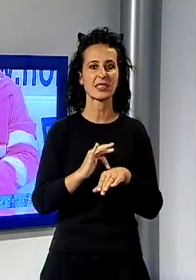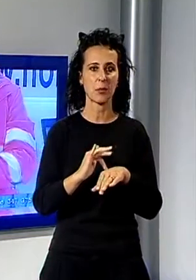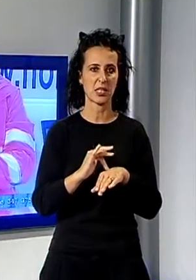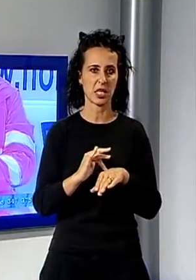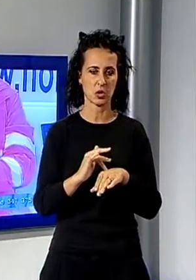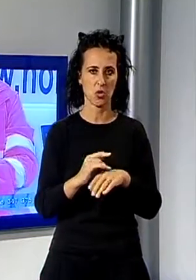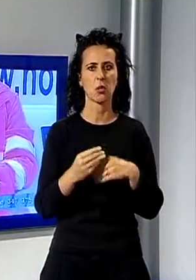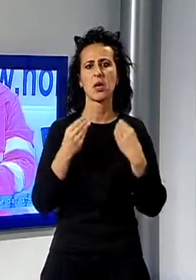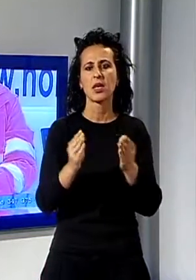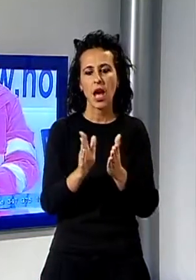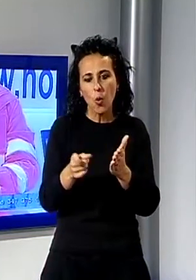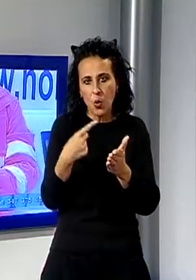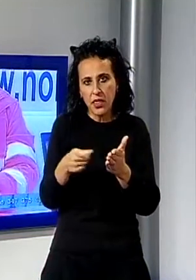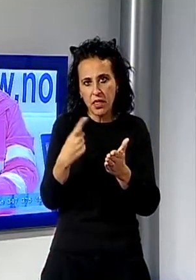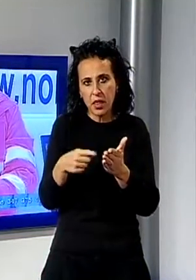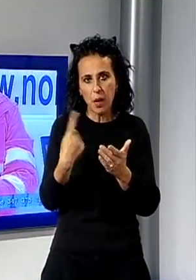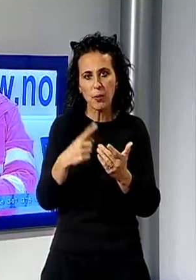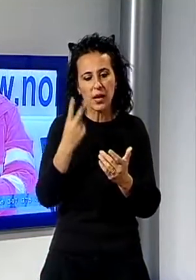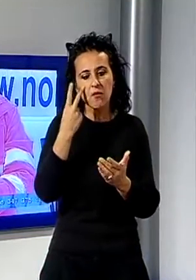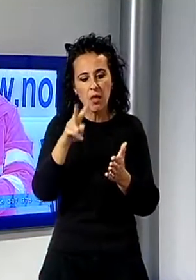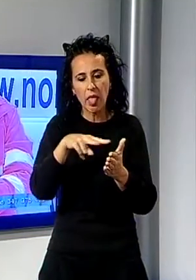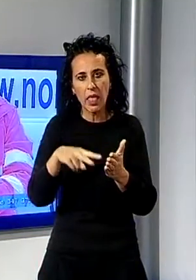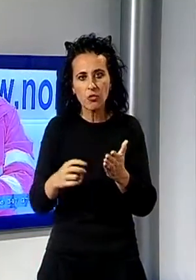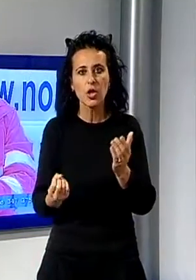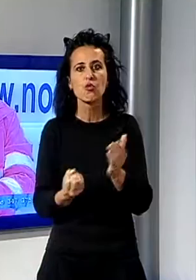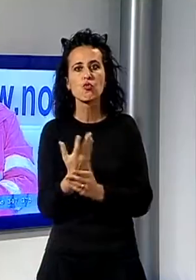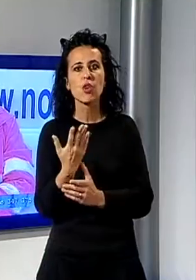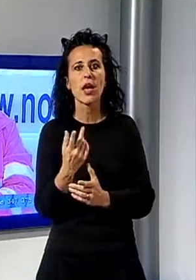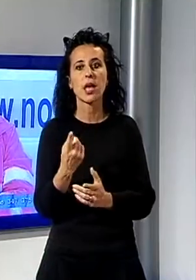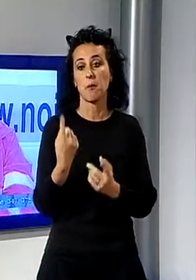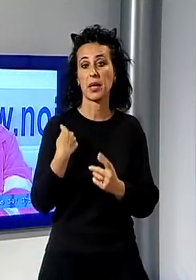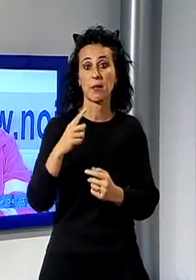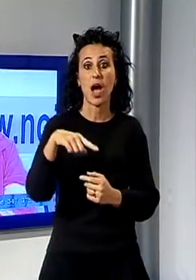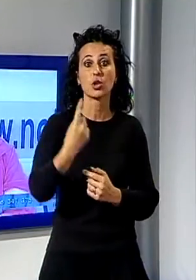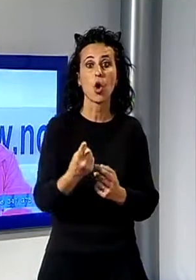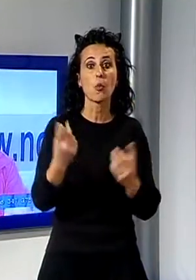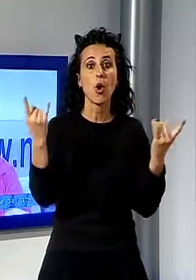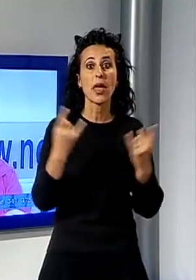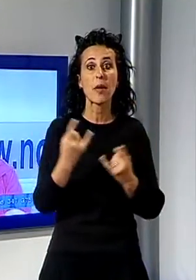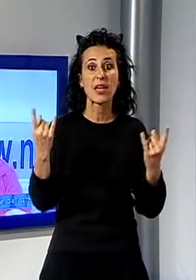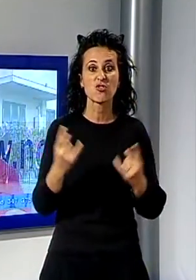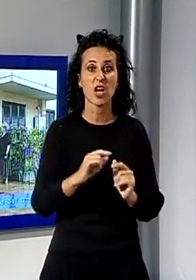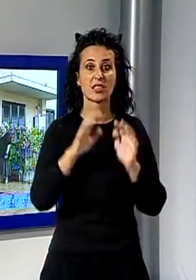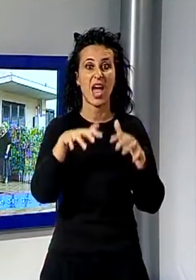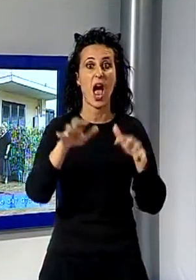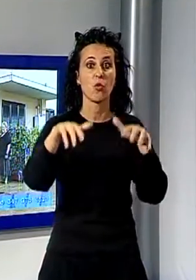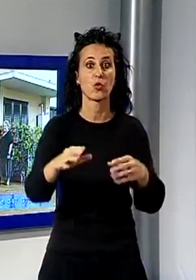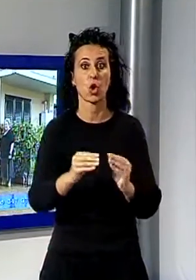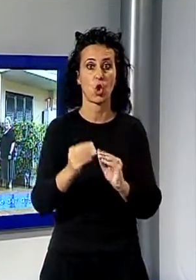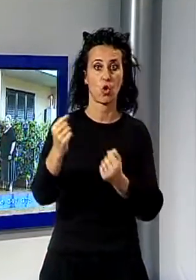piccole guide su cosa fare prima, durante e dopo un'emergenza alluvionale, mentre gli autieri saranno in Piazza San Frediano per